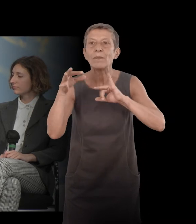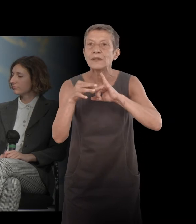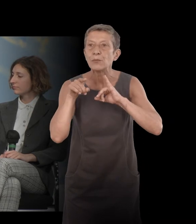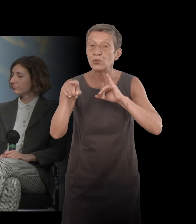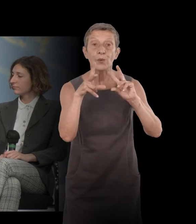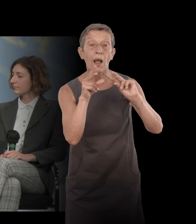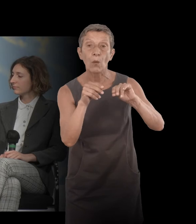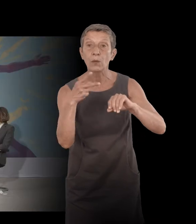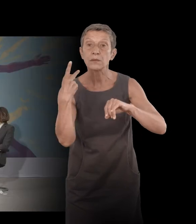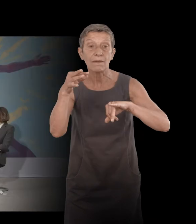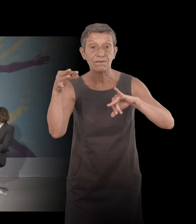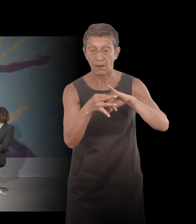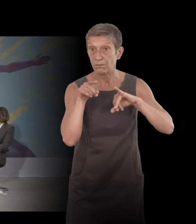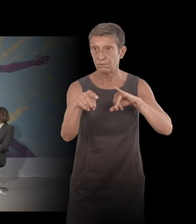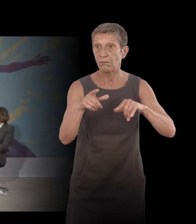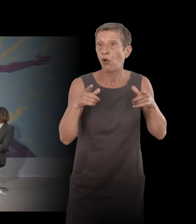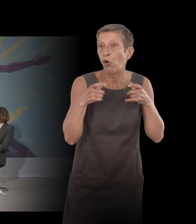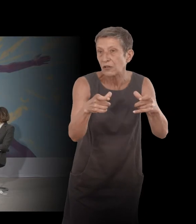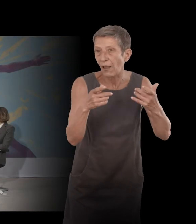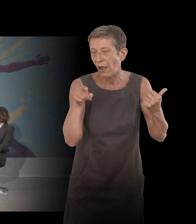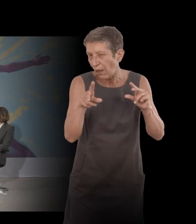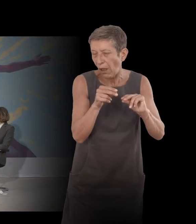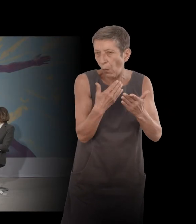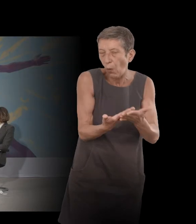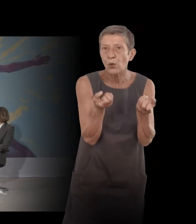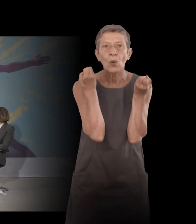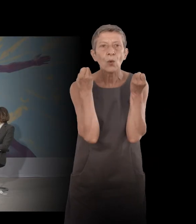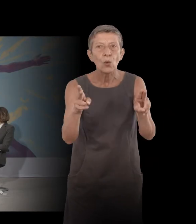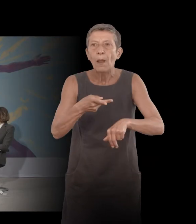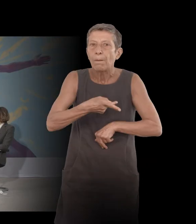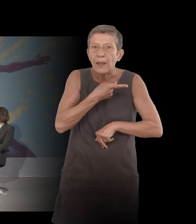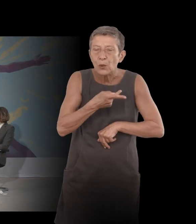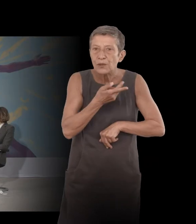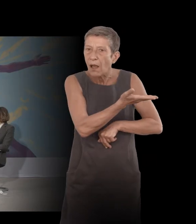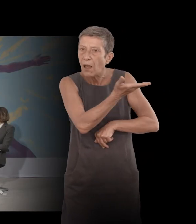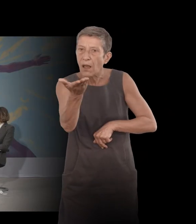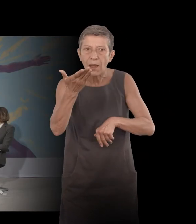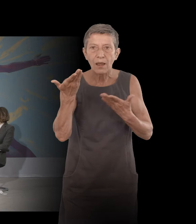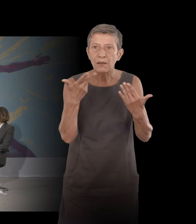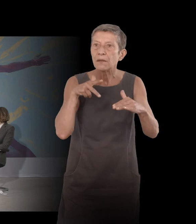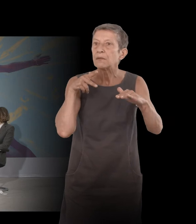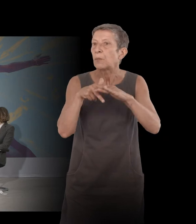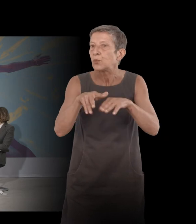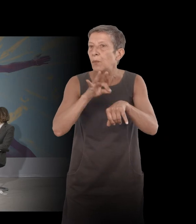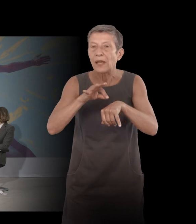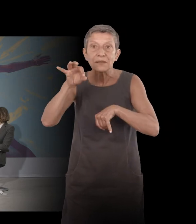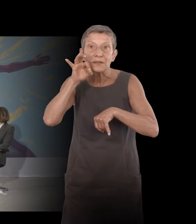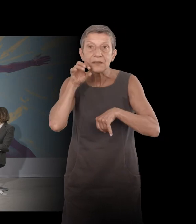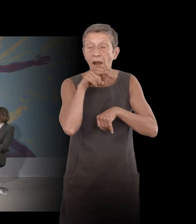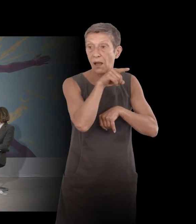son épouse ou ce que disaient aussi beaucoup les médecins qui avaient travaillé au début de l'épidémie du sida avec les malades qui se savaient